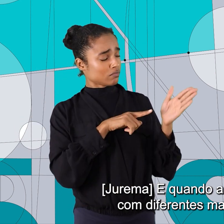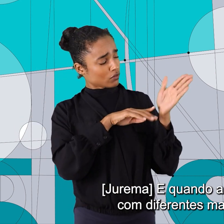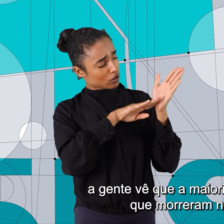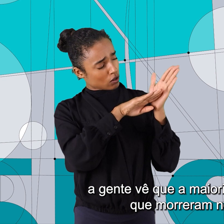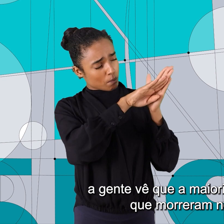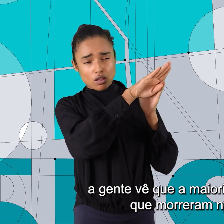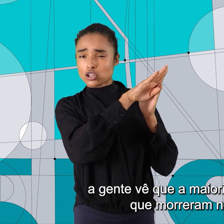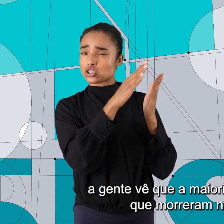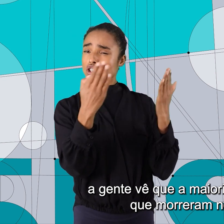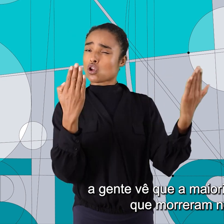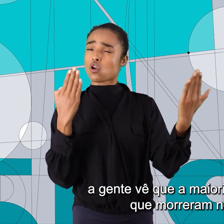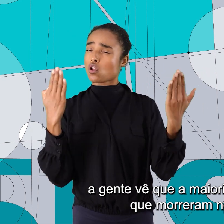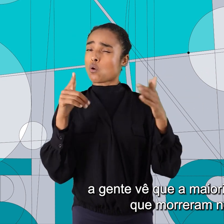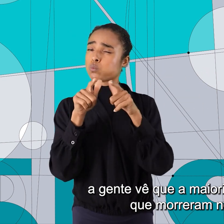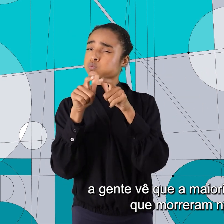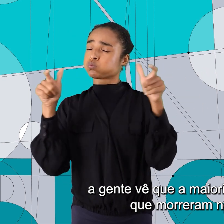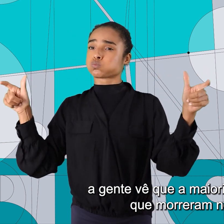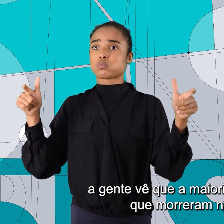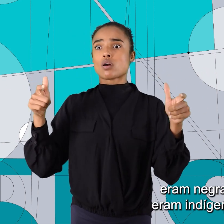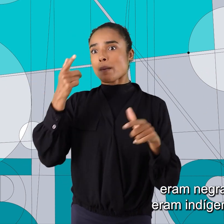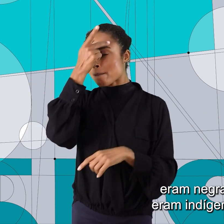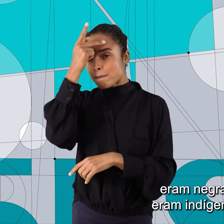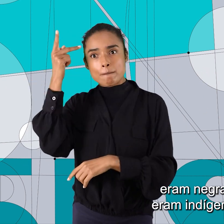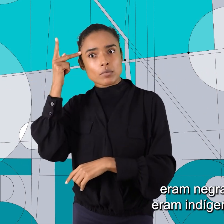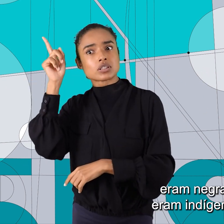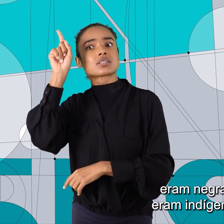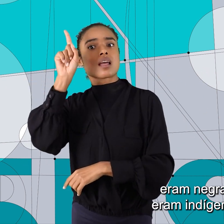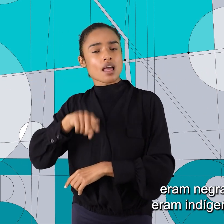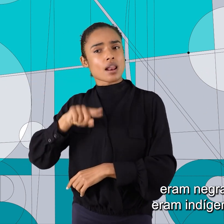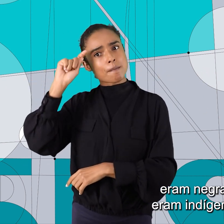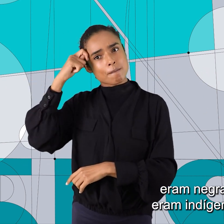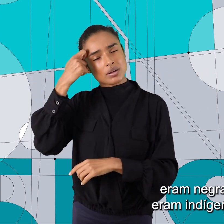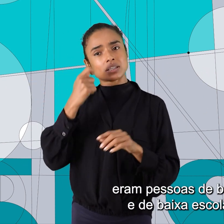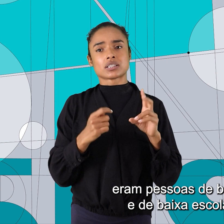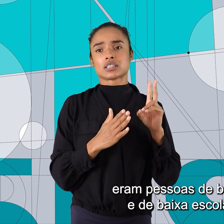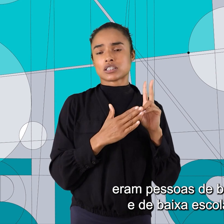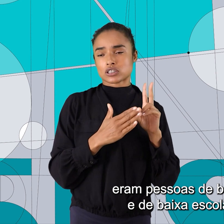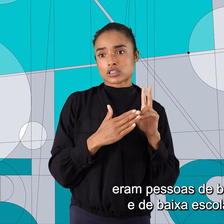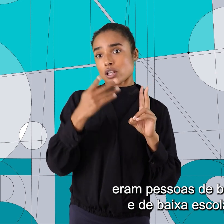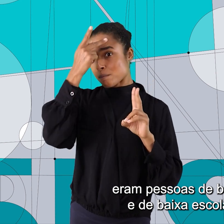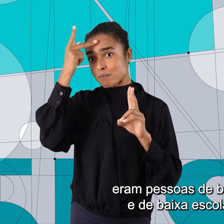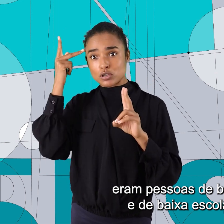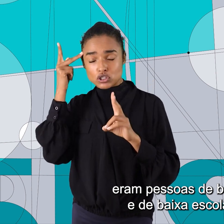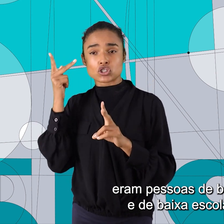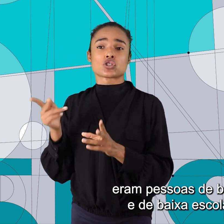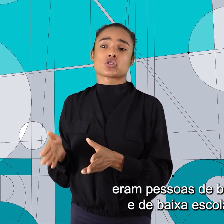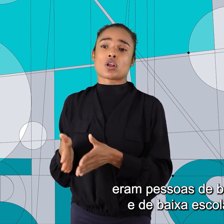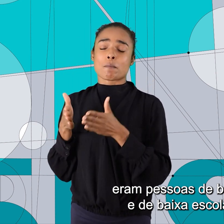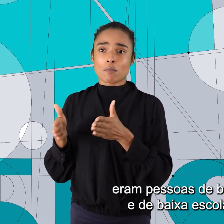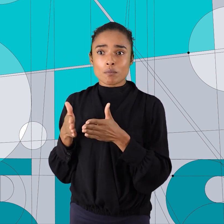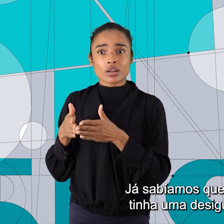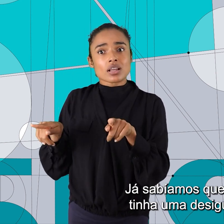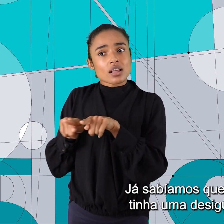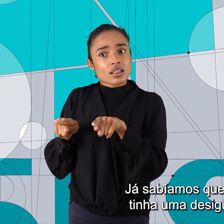marcadores, a gente vê que a maioria das pessoas que morreram no Brasil eram negras, eram indígenas, eram pessoas de baixa renda e de baixa